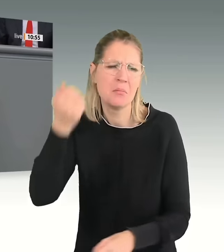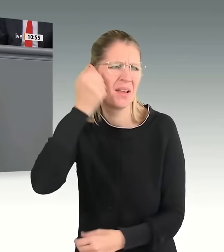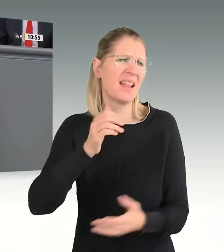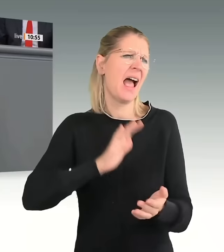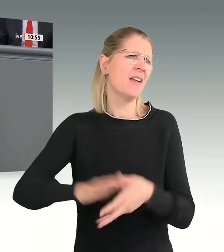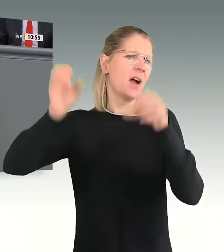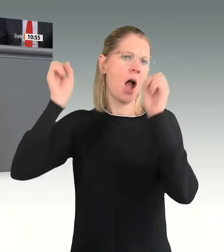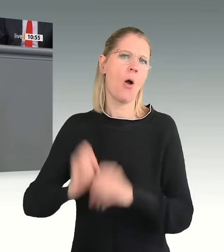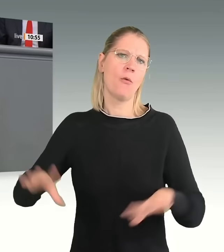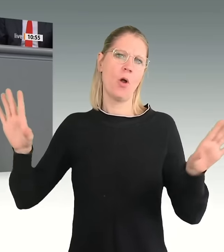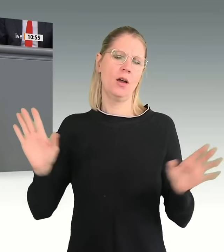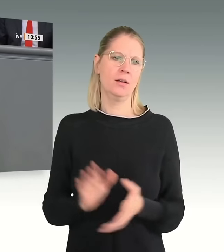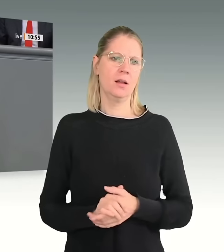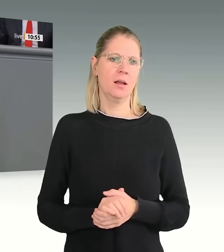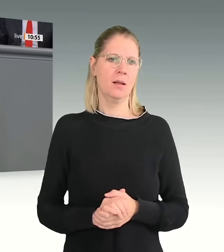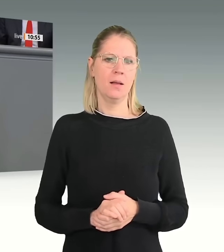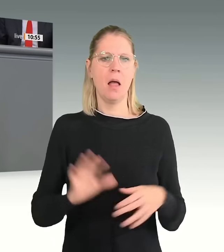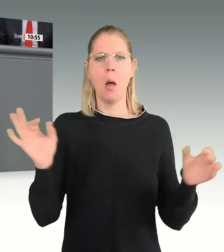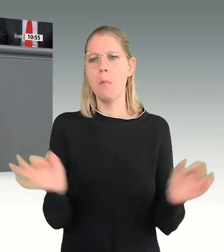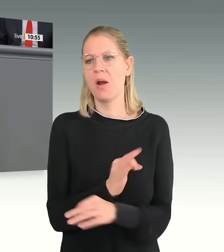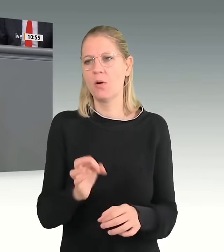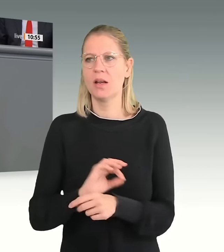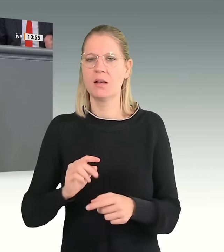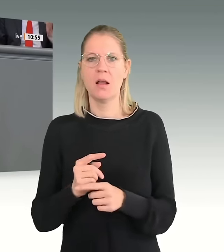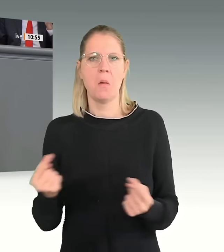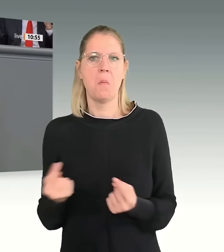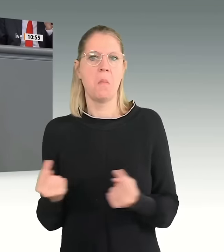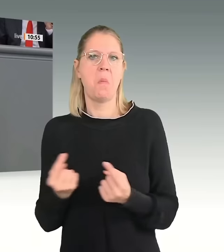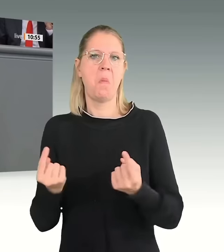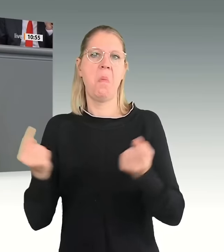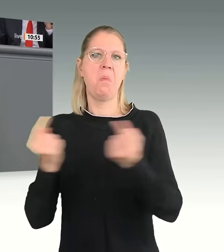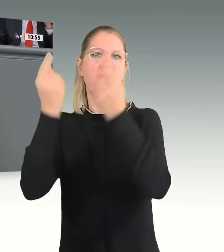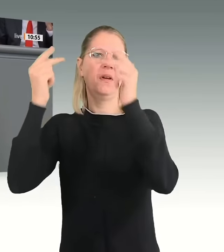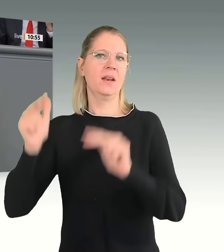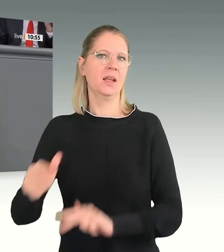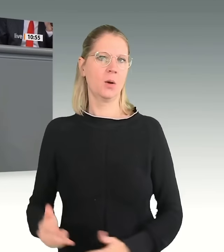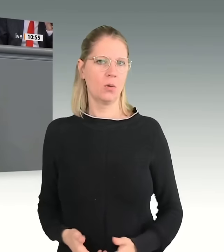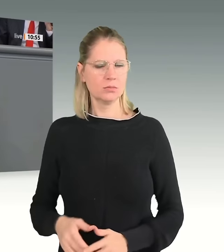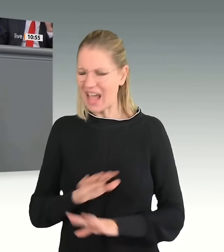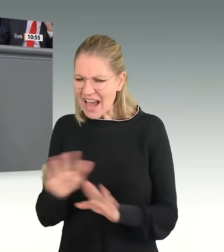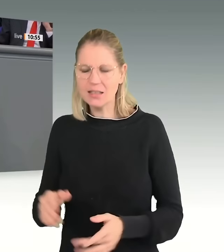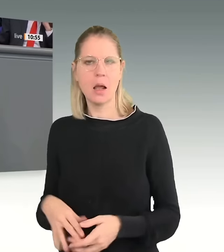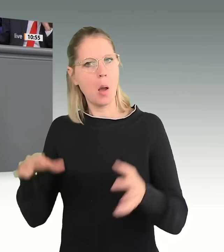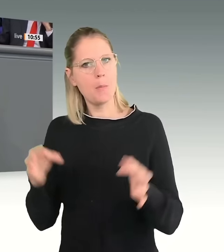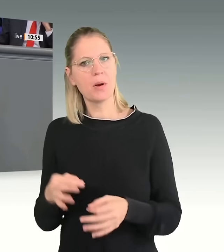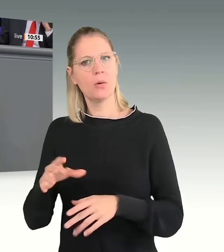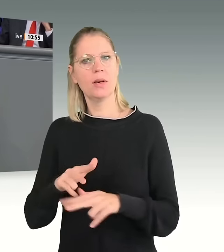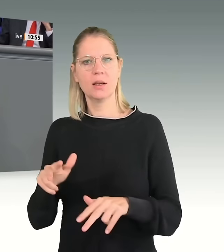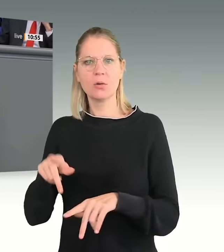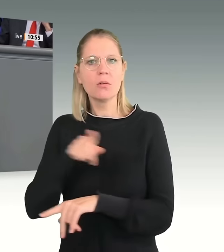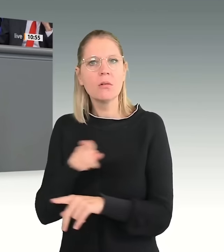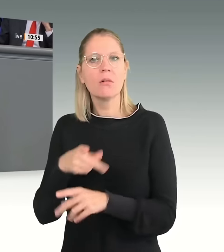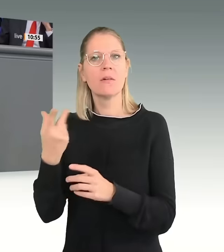auf. Wir brauchen keine Zoffregierung, sondern eine, die entschlossen die Themen angeht, die auf der Agenda stehen.